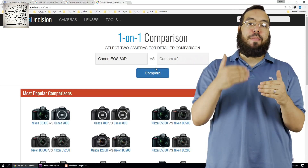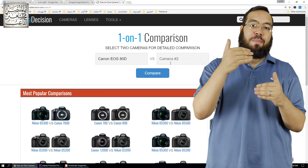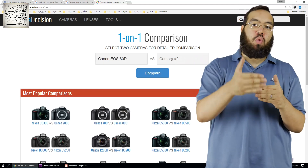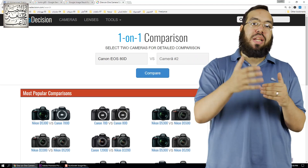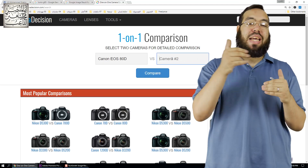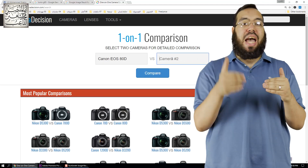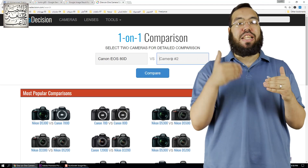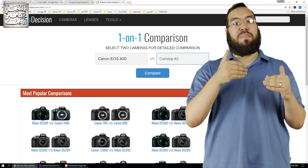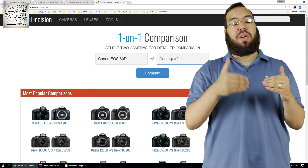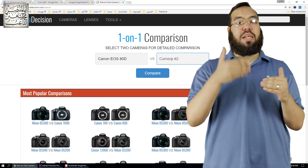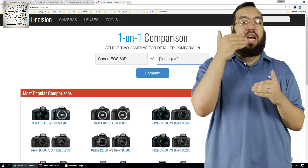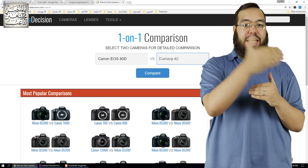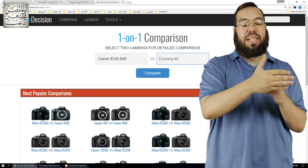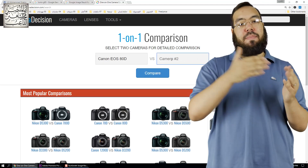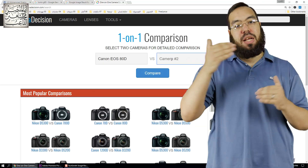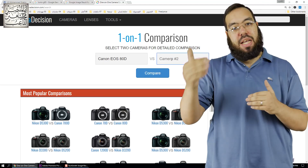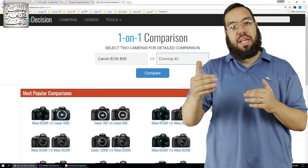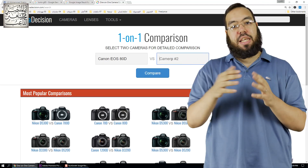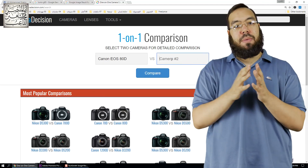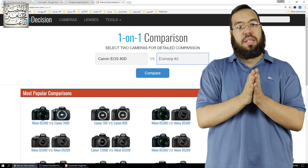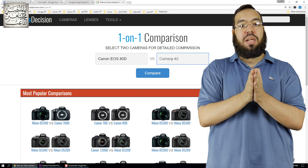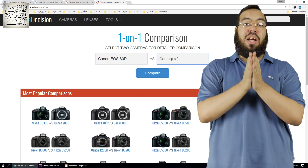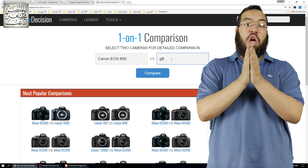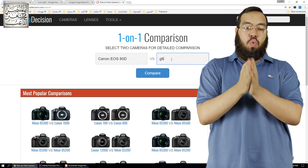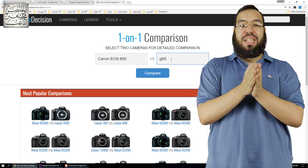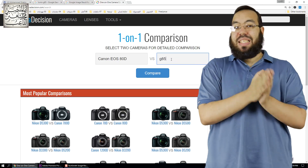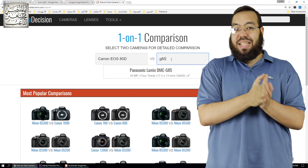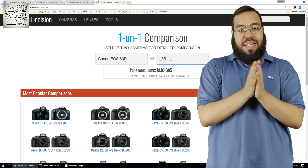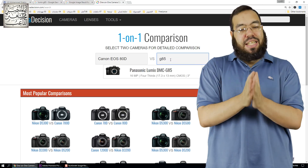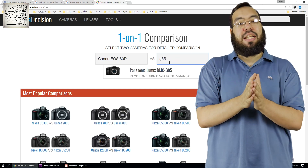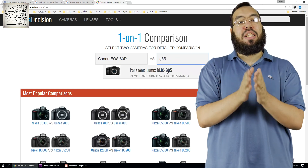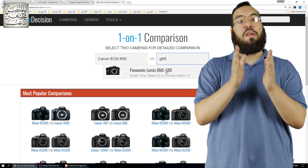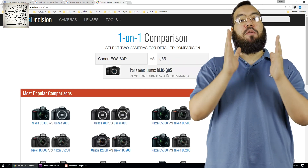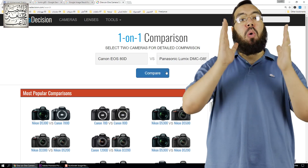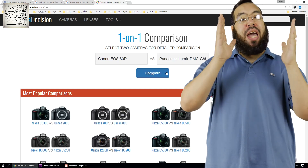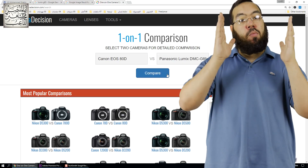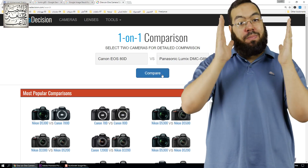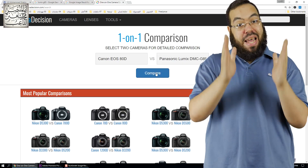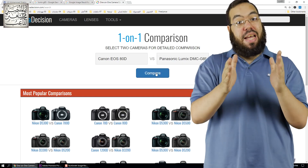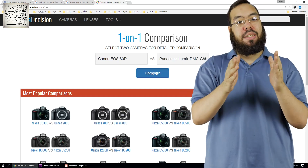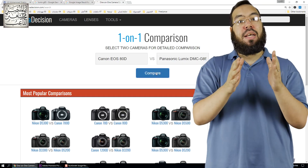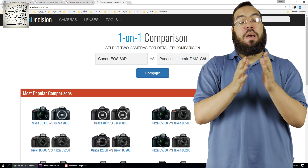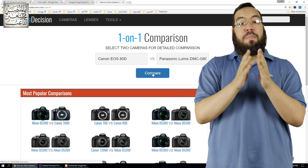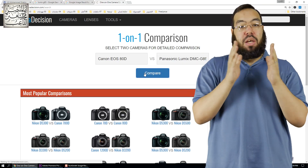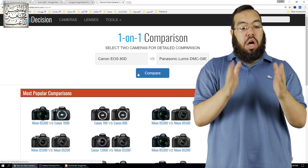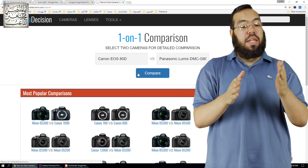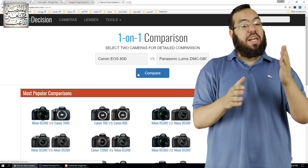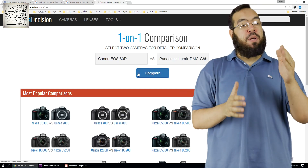كمان بتقولك احنا بنرجح لك الكاميرا دي على الكاميرا دي ودي ساعدتني كتير جدا فيه مواقع ممتاز بيقارن لك